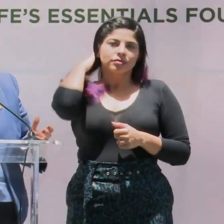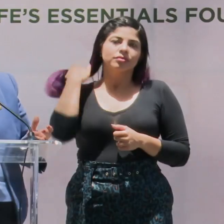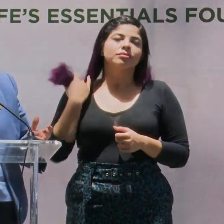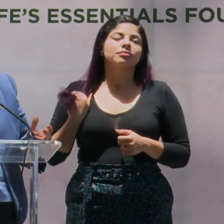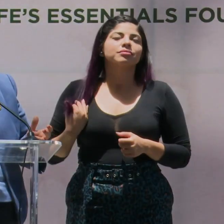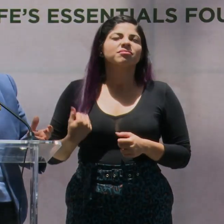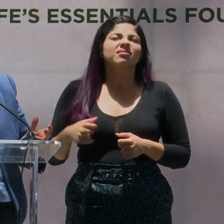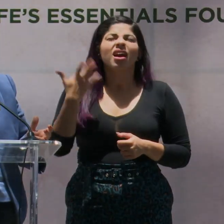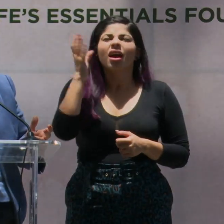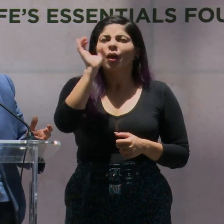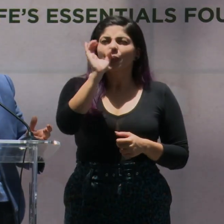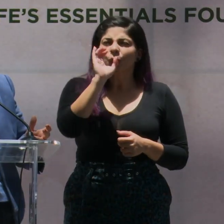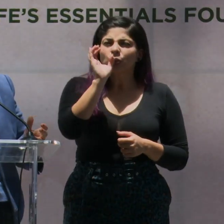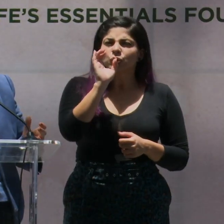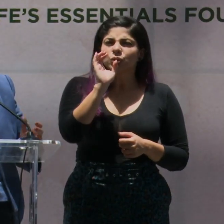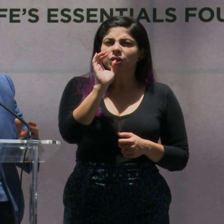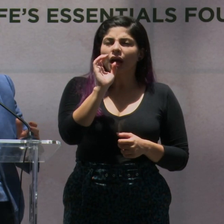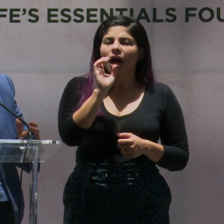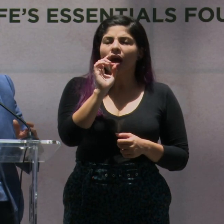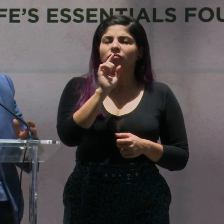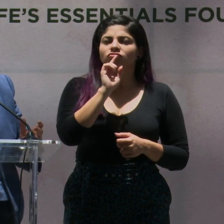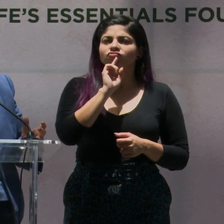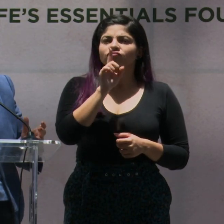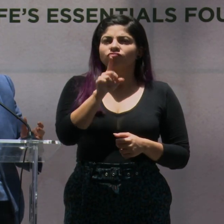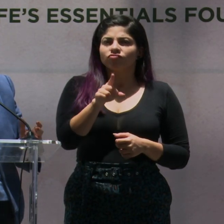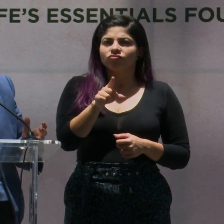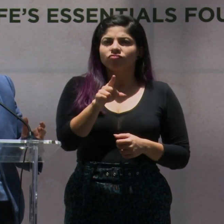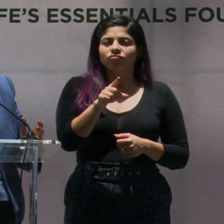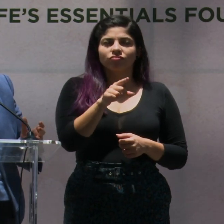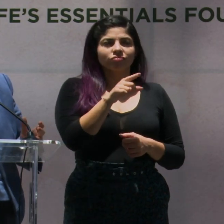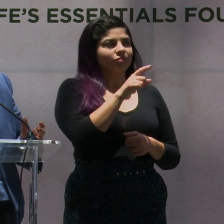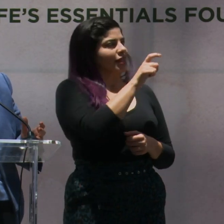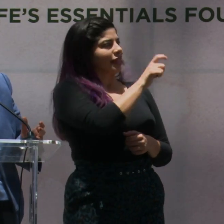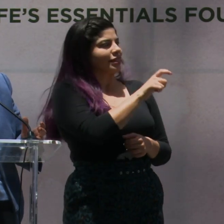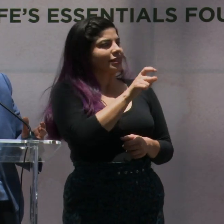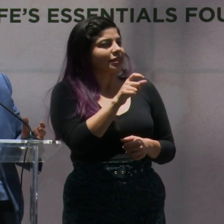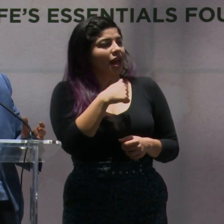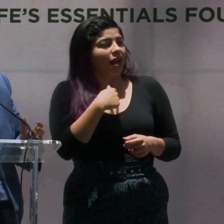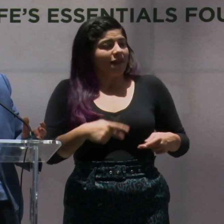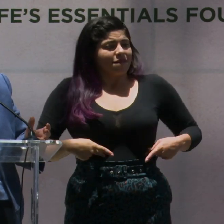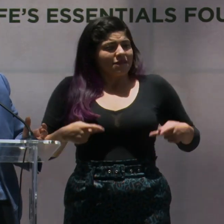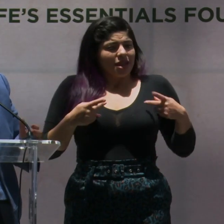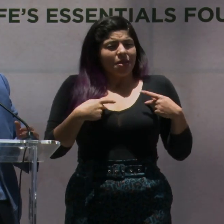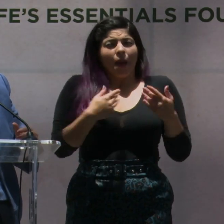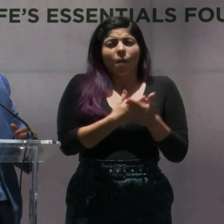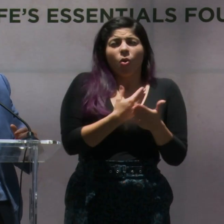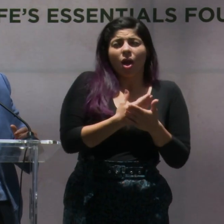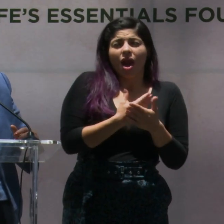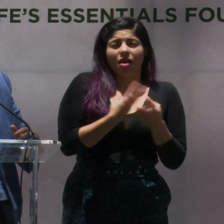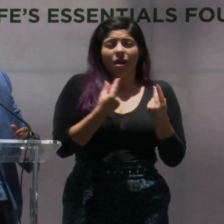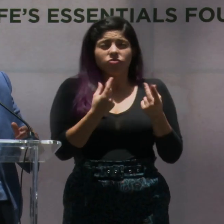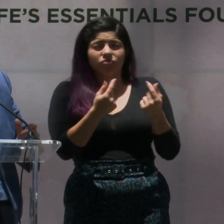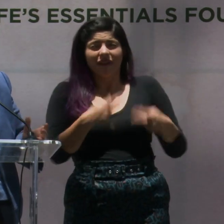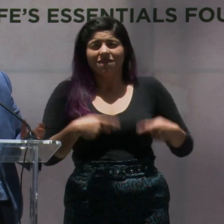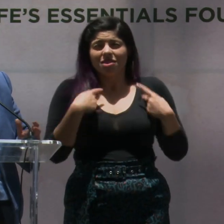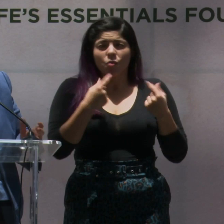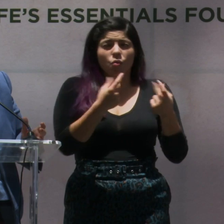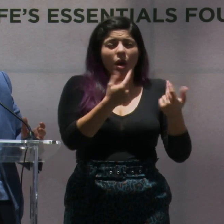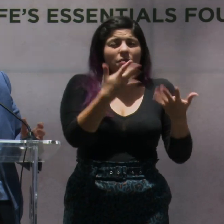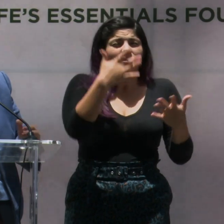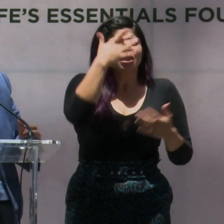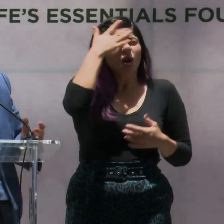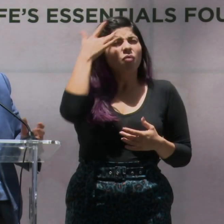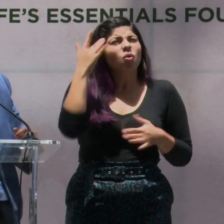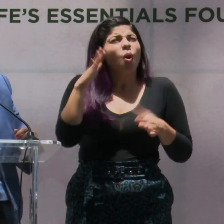que busca realmente a esta gente que tiene una vida moderna, ajetreada, que olvidó